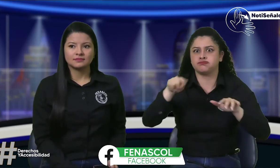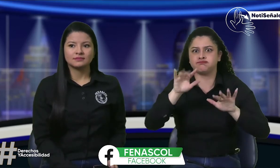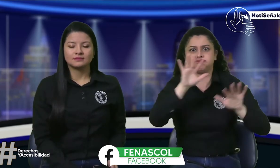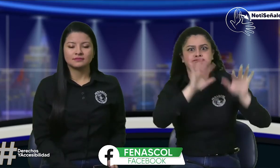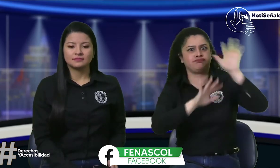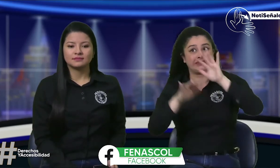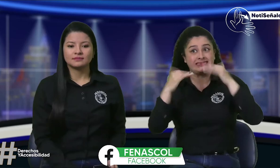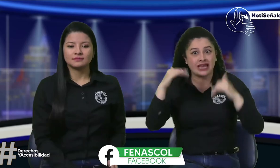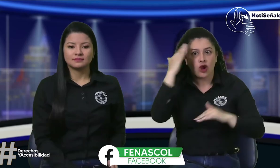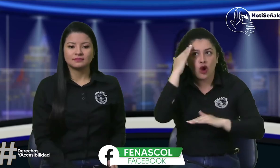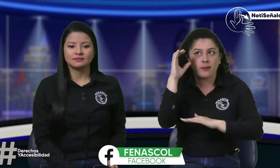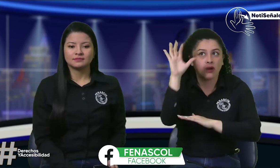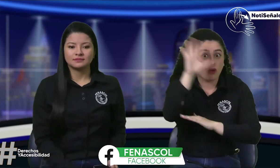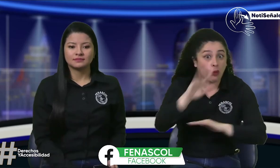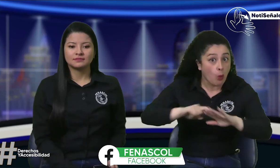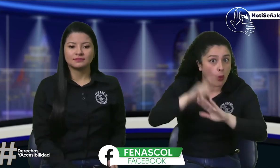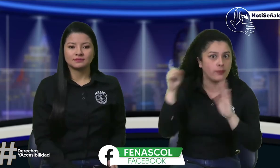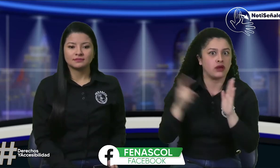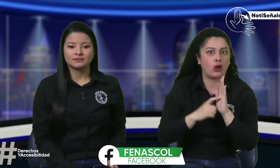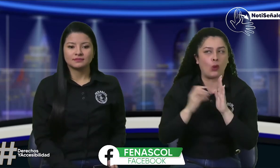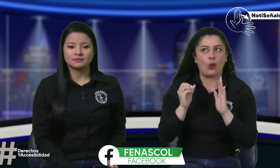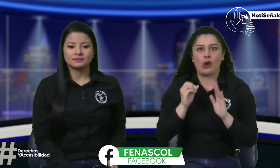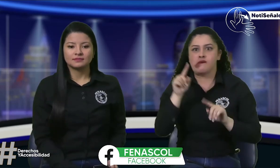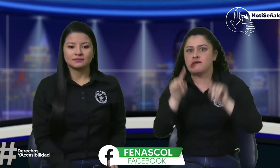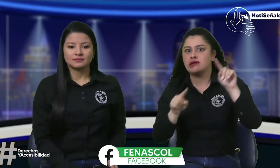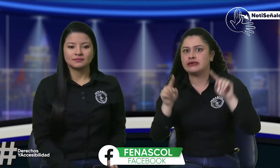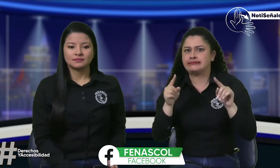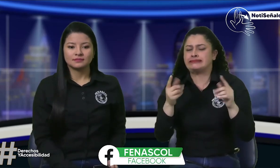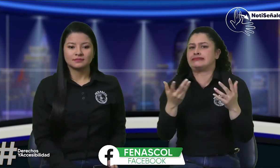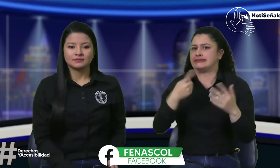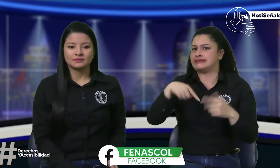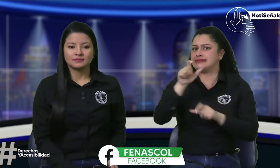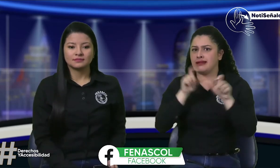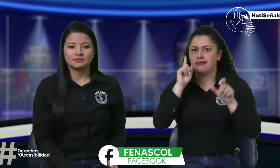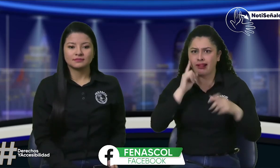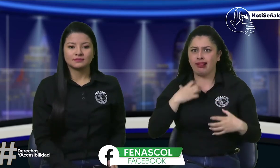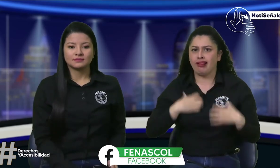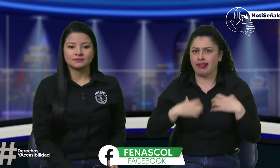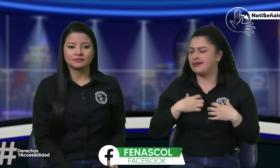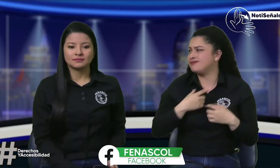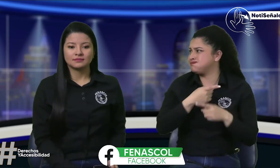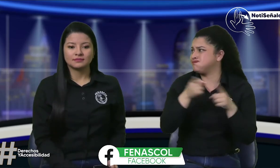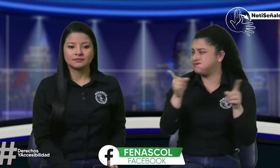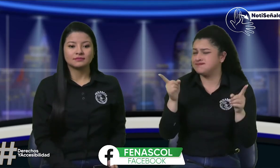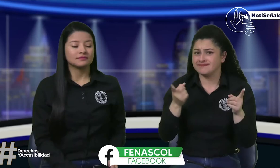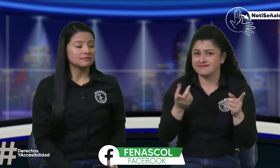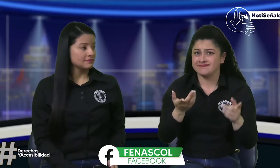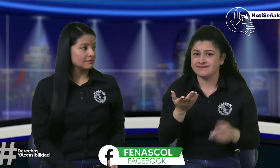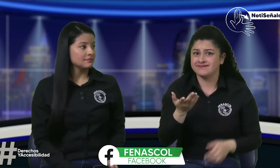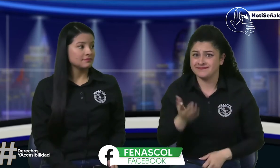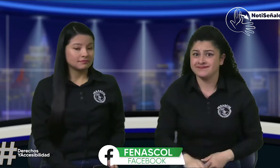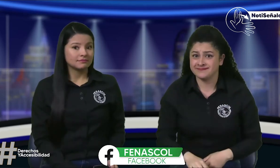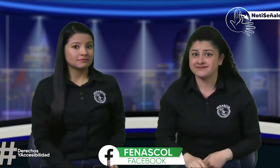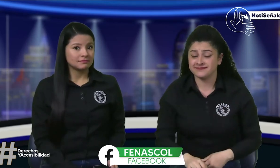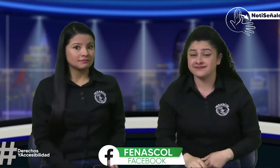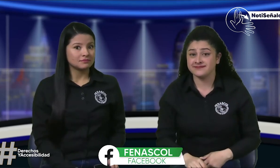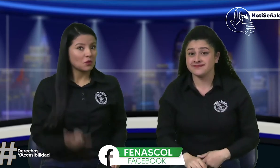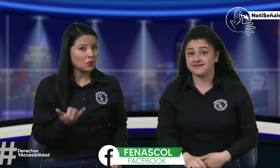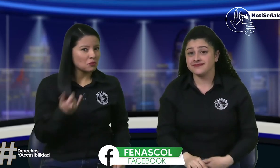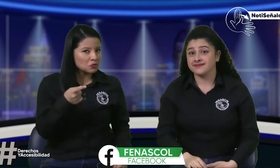y en Colombia como tal no hay como claridad al respecto digamos que es una inquietud que vemos en varias partes